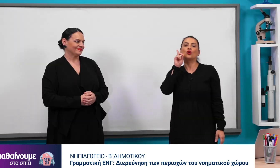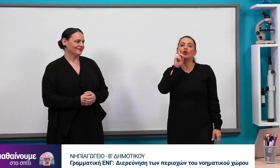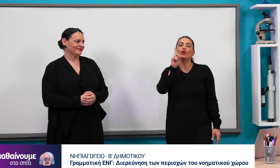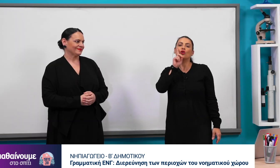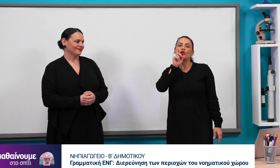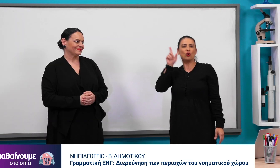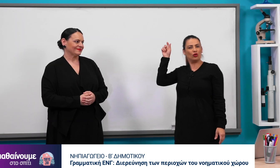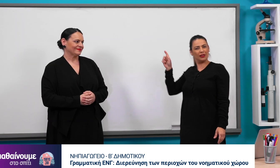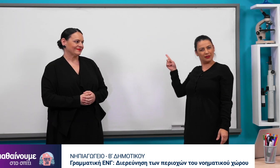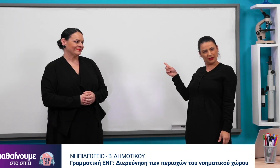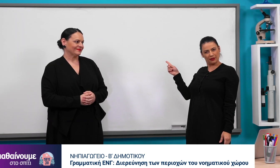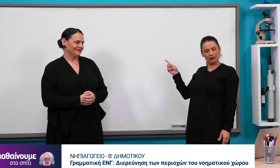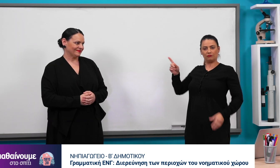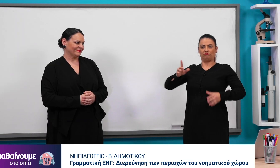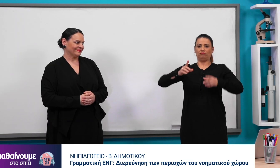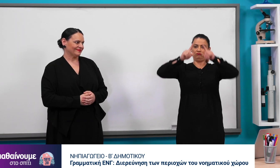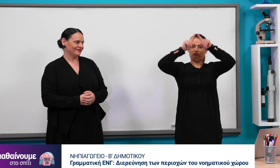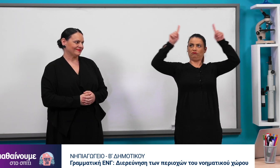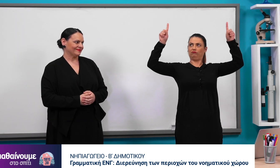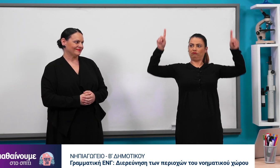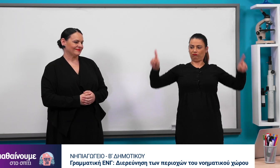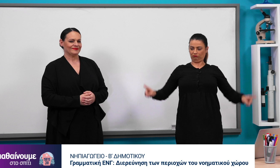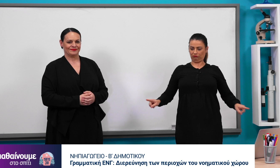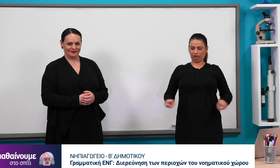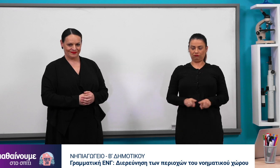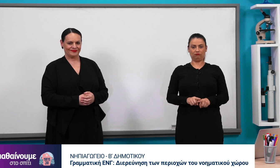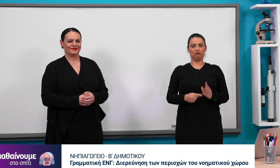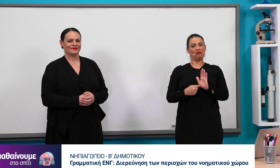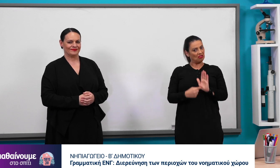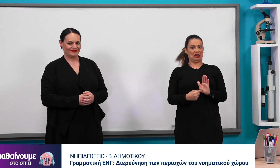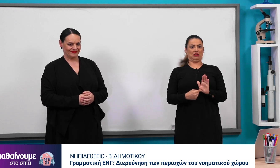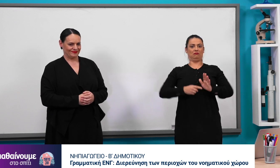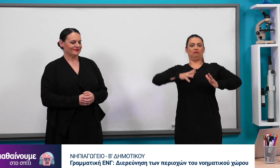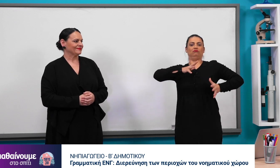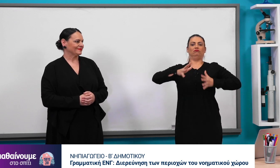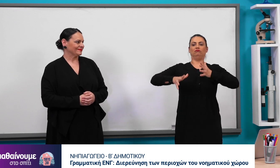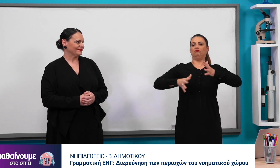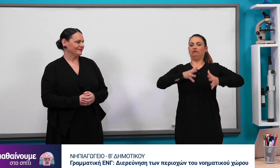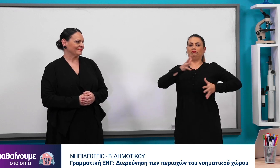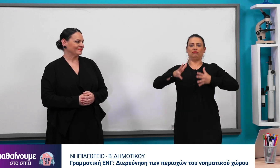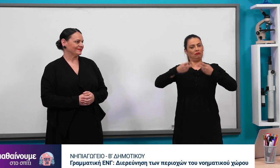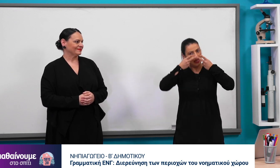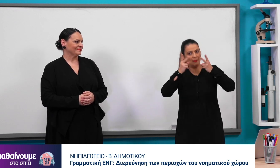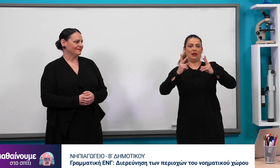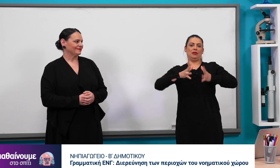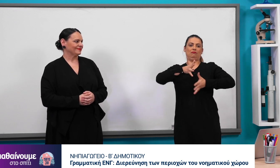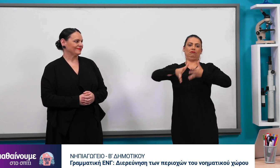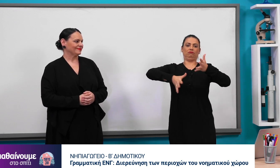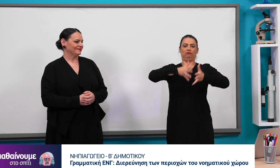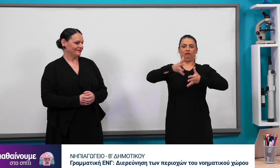Το κορίτσι που βλέπετε εδώ στη διαφάνεια, έχει ένα πλαίσιο το οποίο δείχνει σε ποιο χώρο γίνονται τα νοήματα. Ποιες